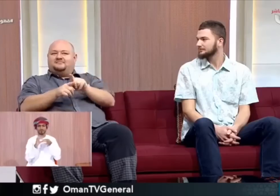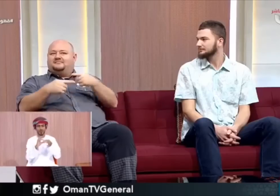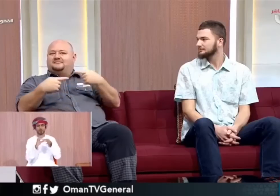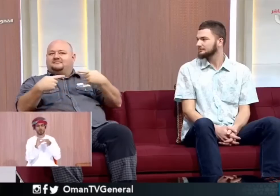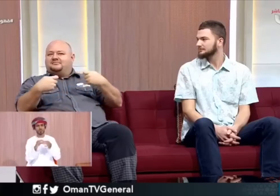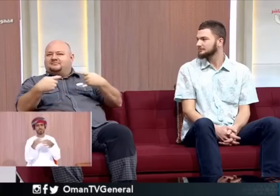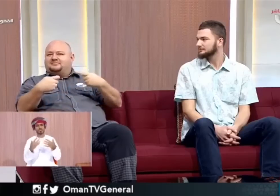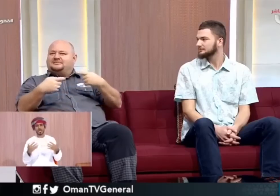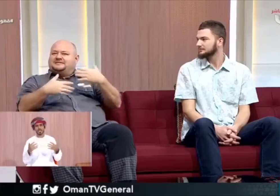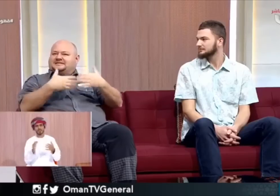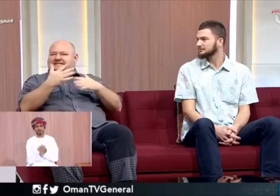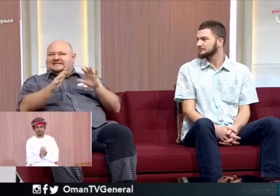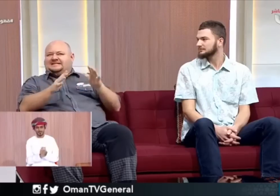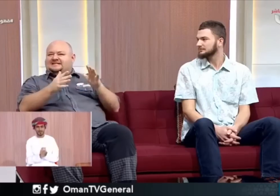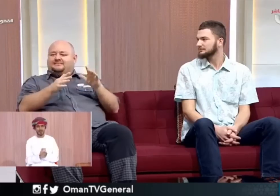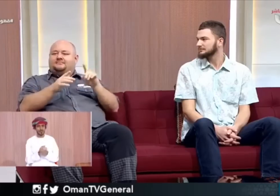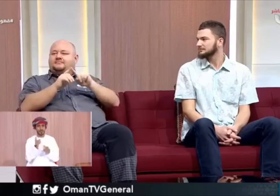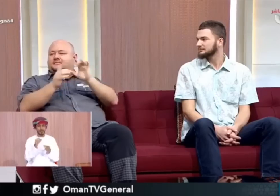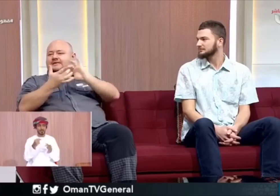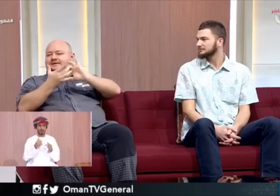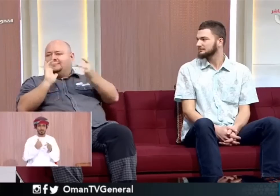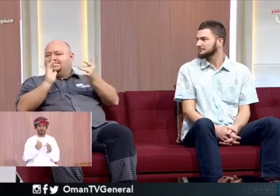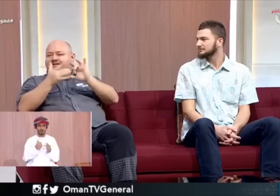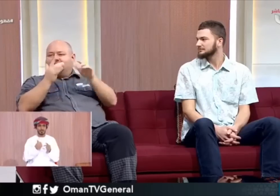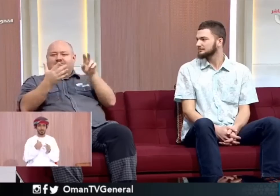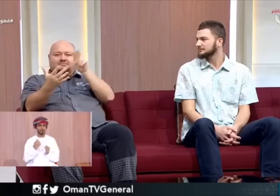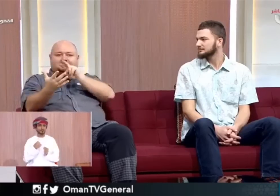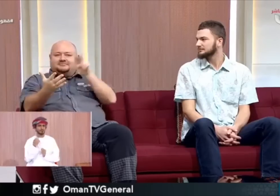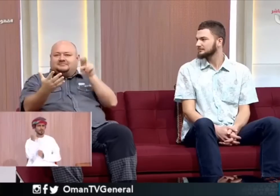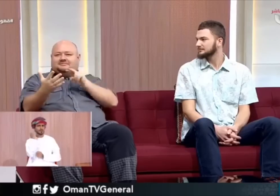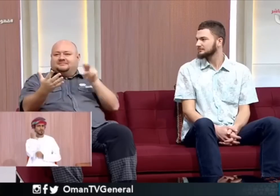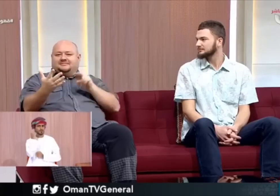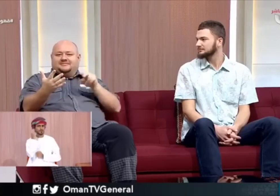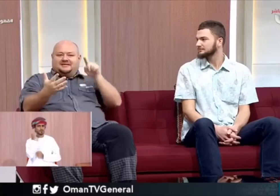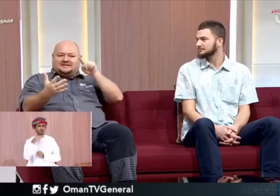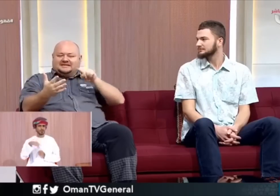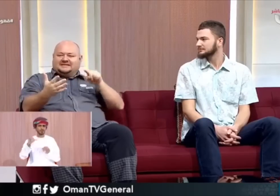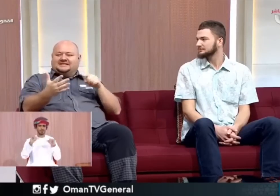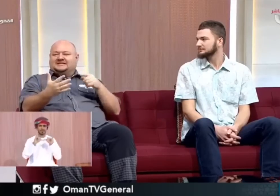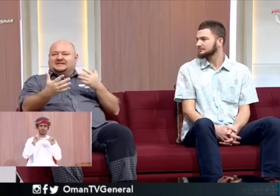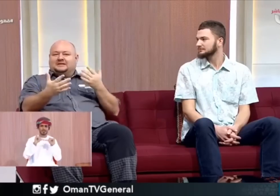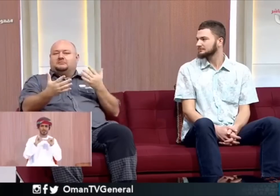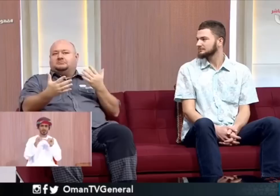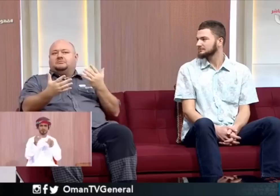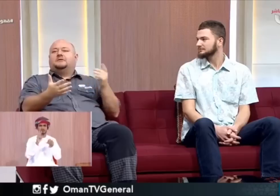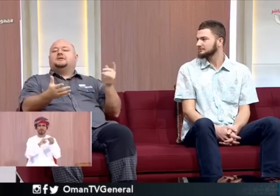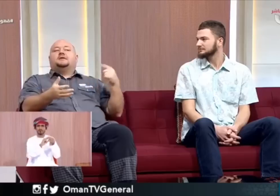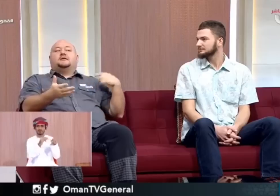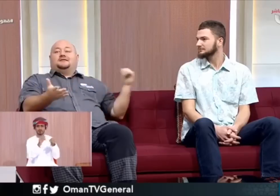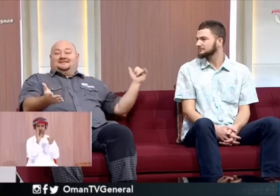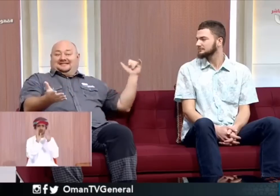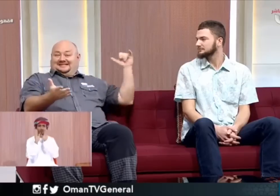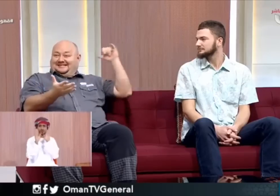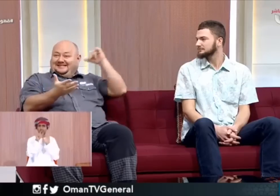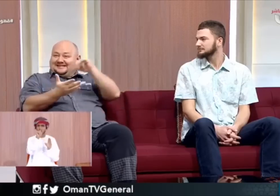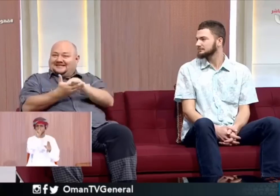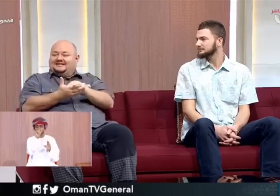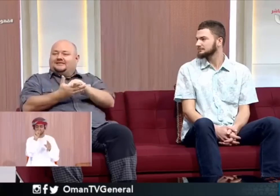يعني إحنا دايما بنسمع عندنا عن طريق الإنترنت وعن طريق ستوشيال ميديا أنه فيه أماكن غير